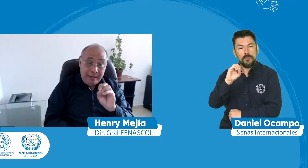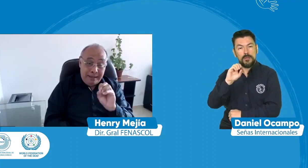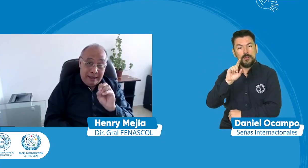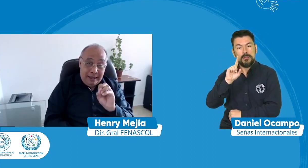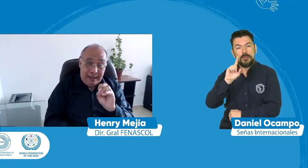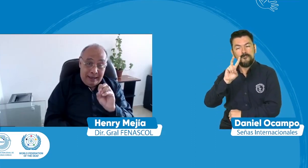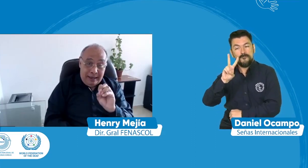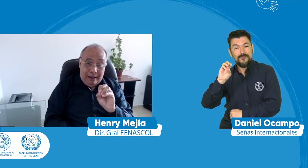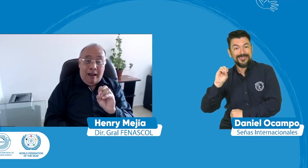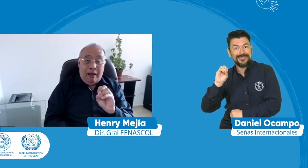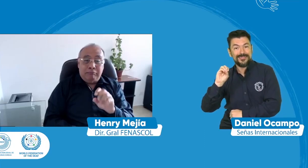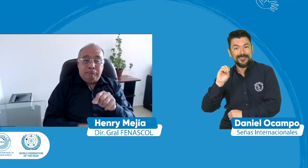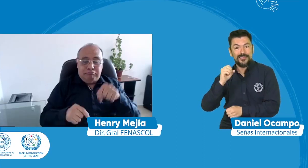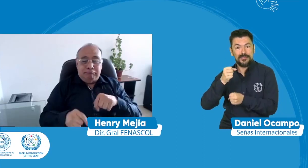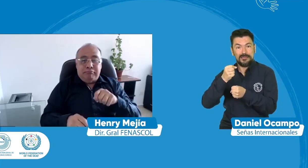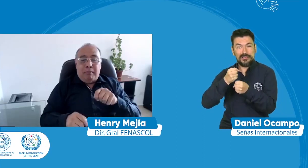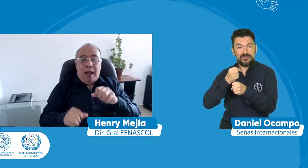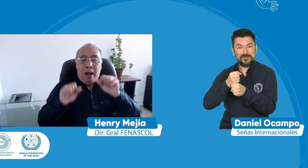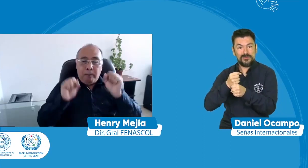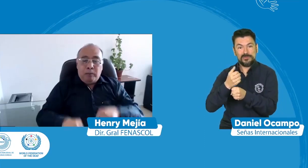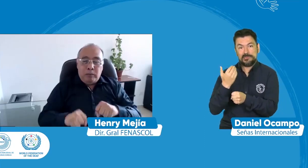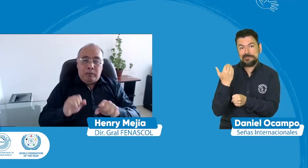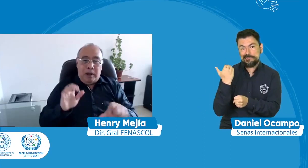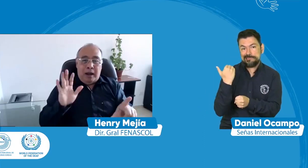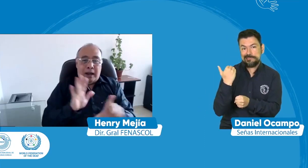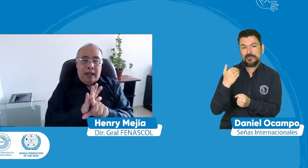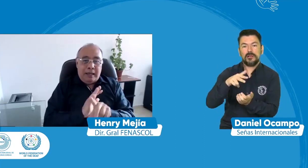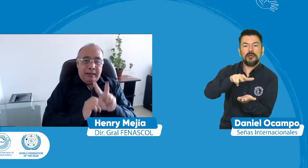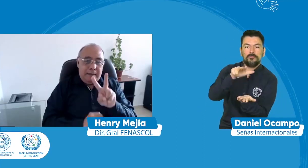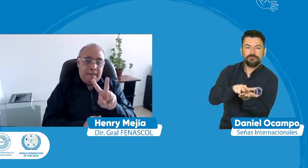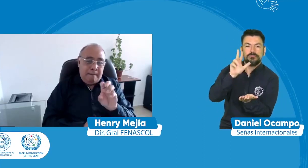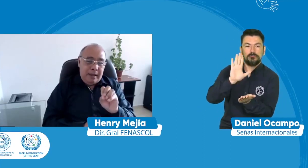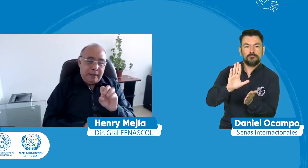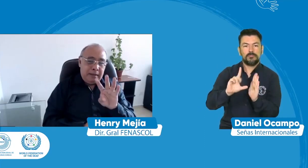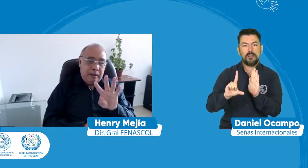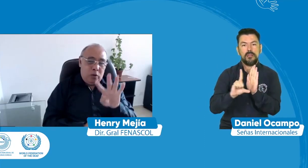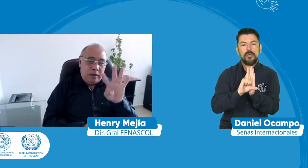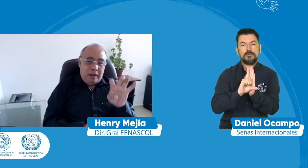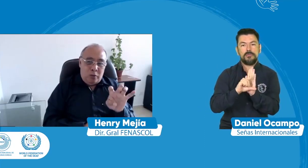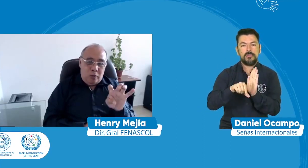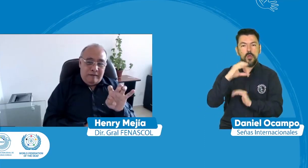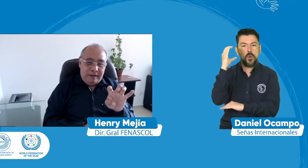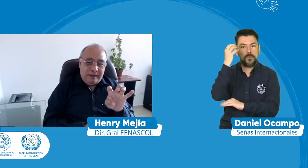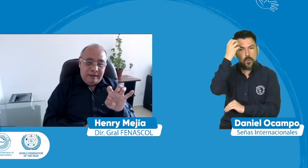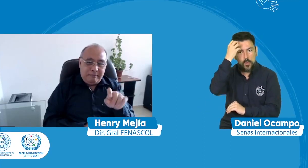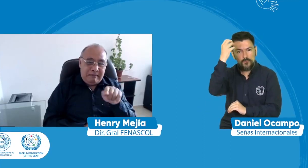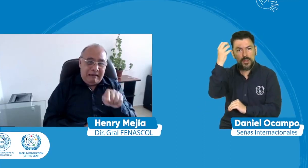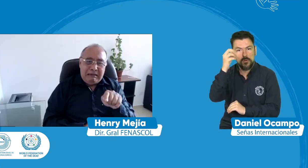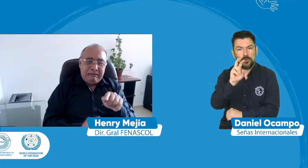dos mil veinte también aprobaron la ley veinte cuarenta y nueve